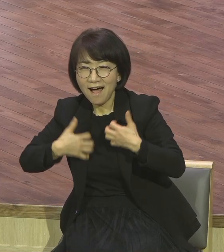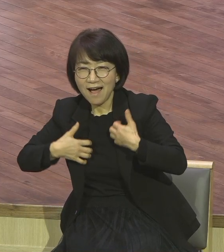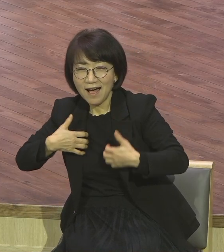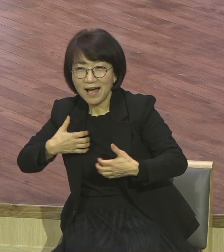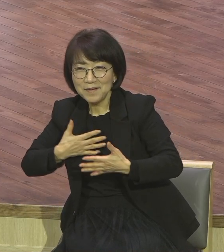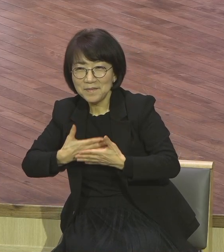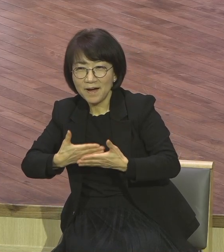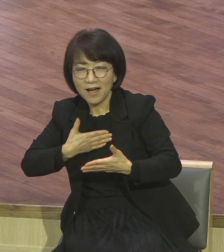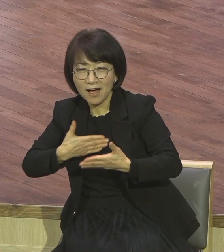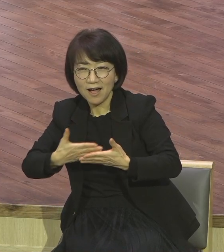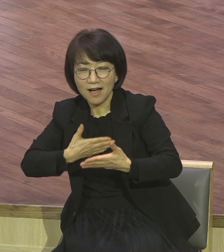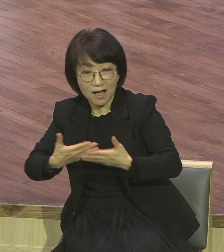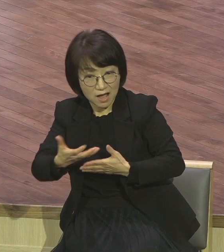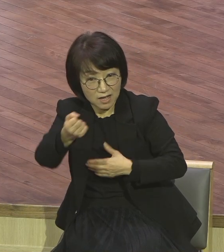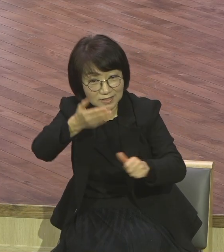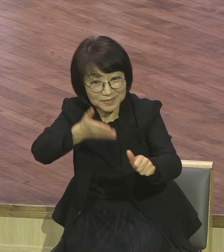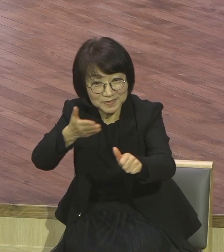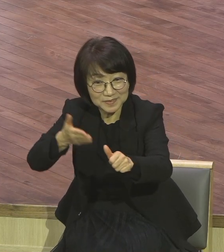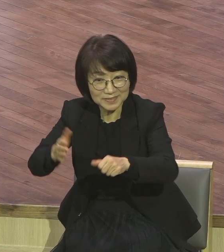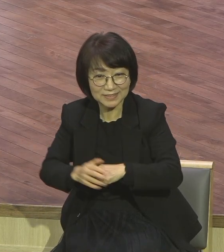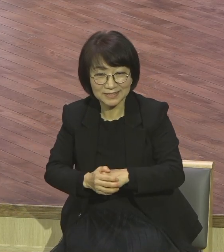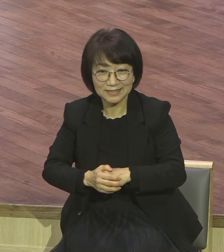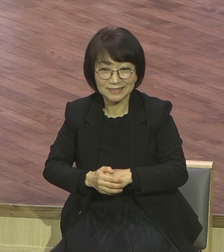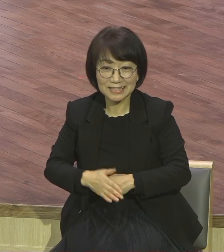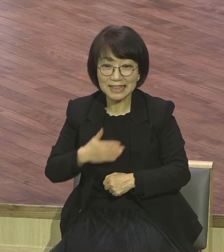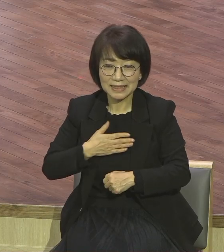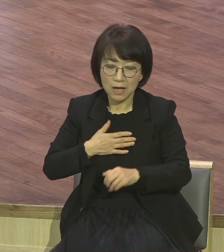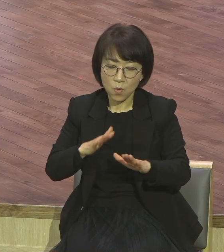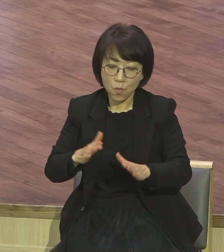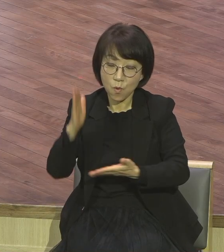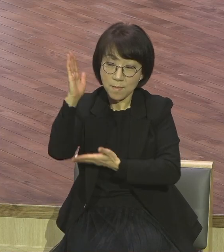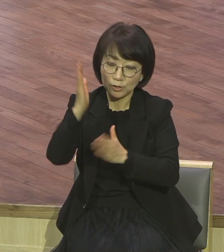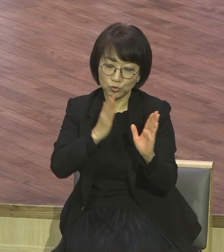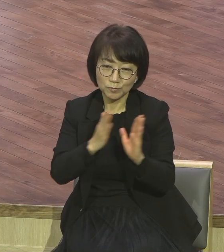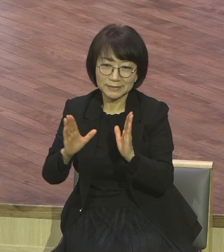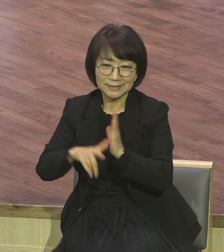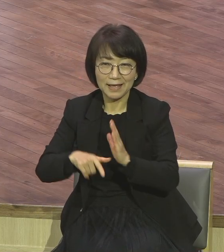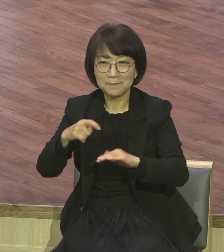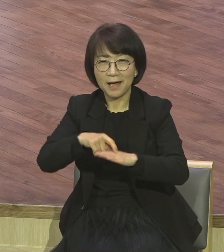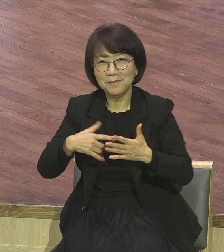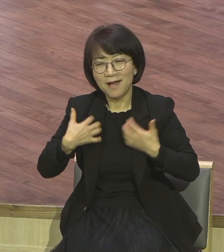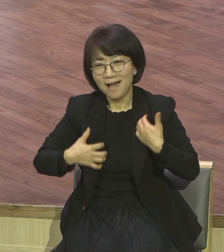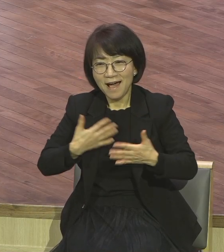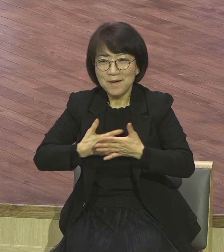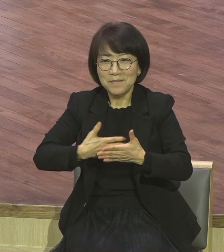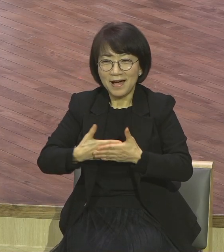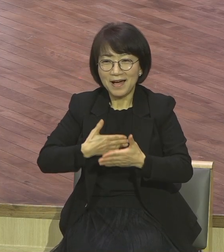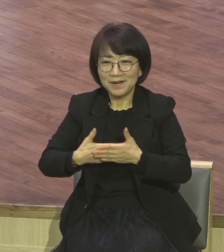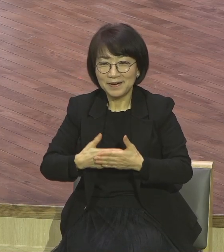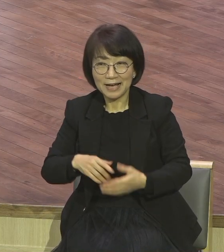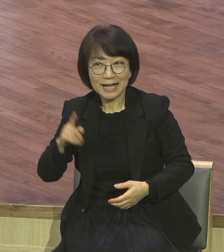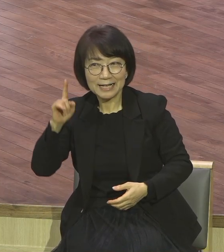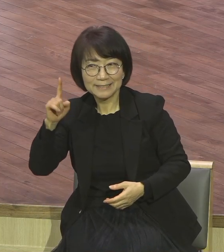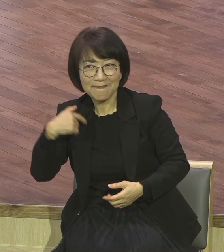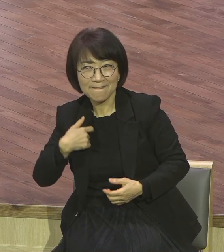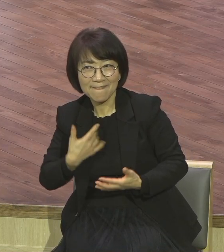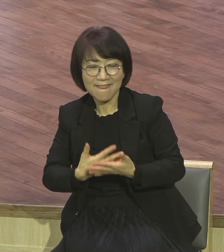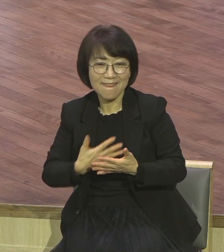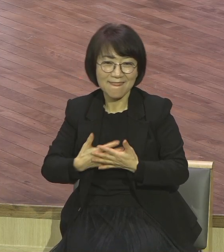설레에요 저도 설교를 준비하라고 내가 이 말씀을 청구합니다 하나님 내 영혼이 설레이가야 주옵소서 타성에 젖은